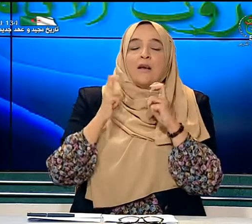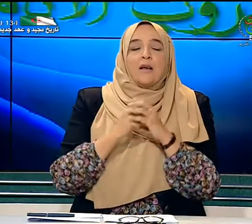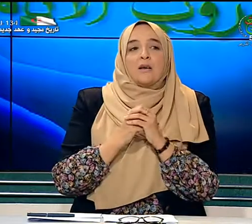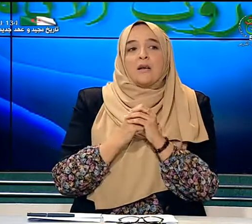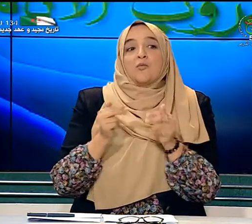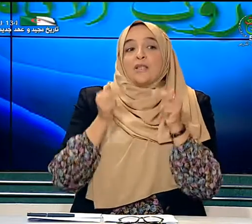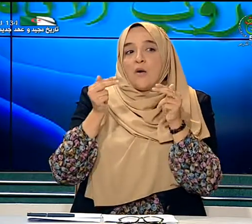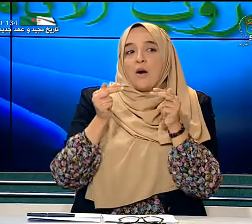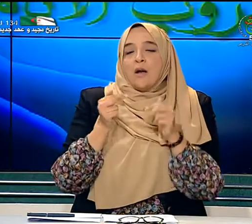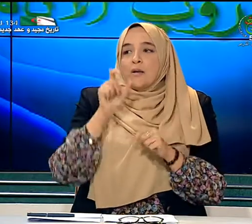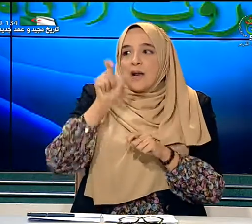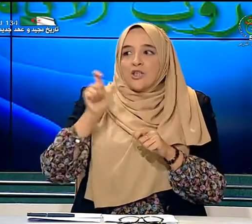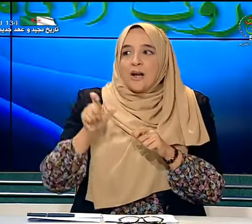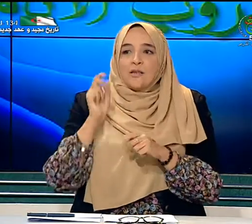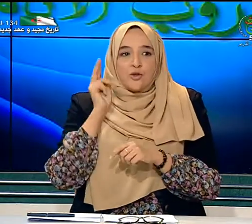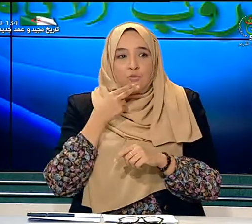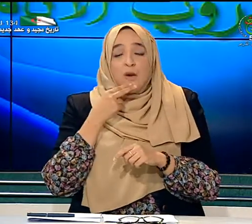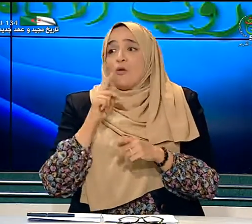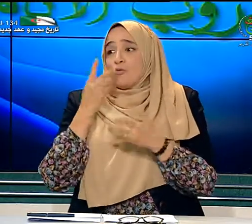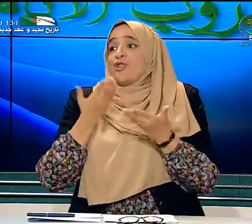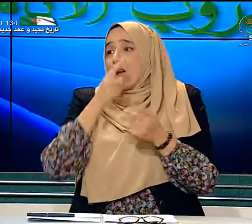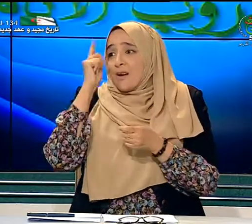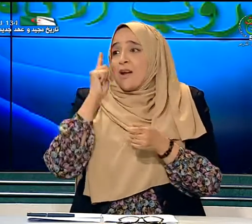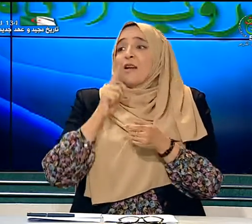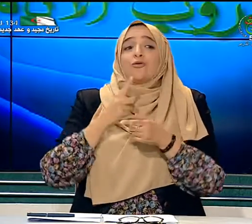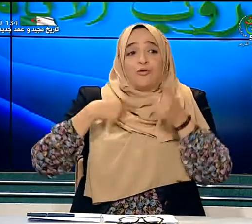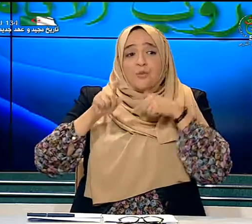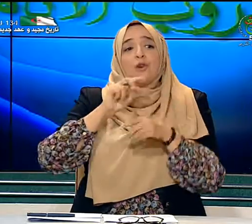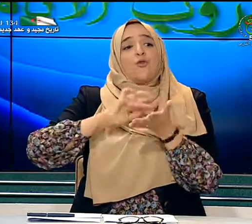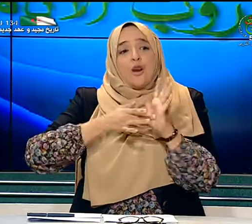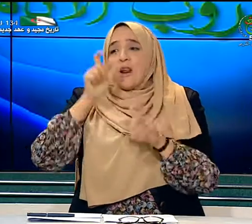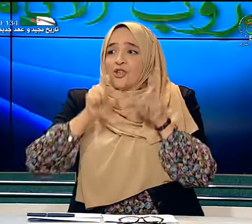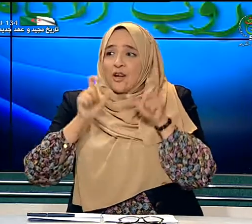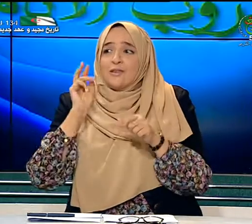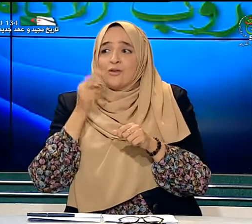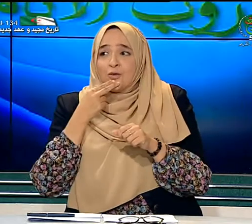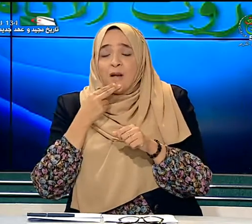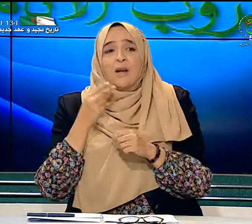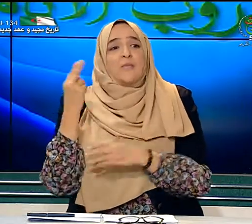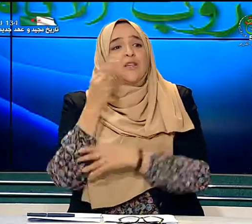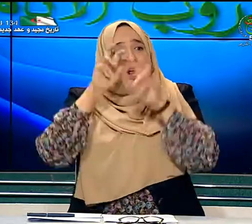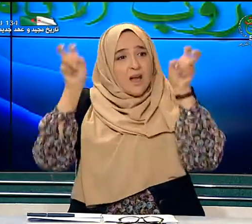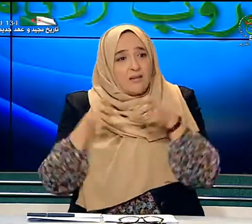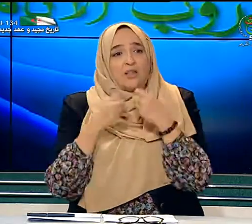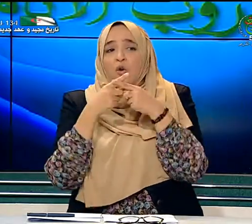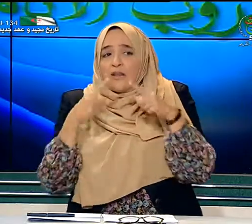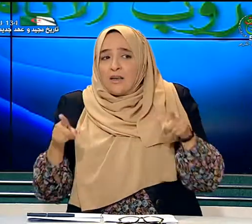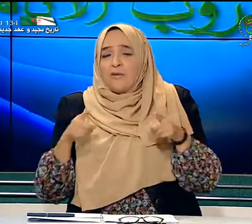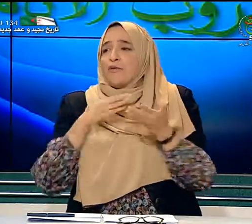المستوى للأشخاص الصوم وإن شاء الله يصبح كل الأشخاص الصوم بشهادات مختلفة في